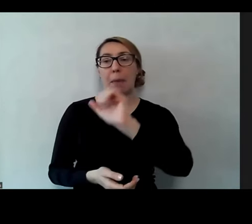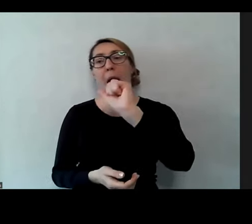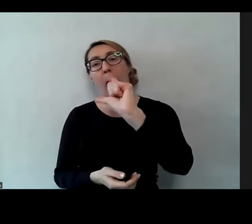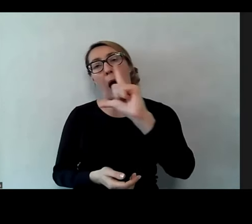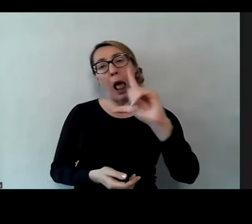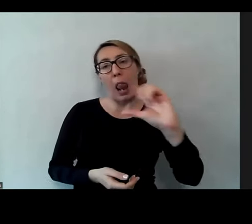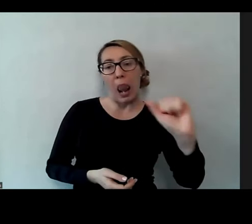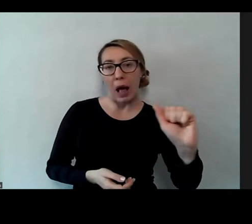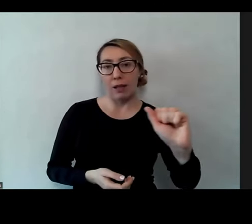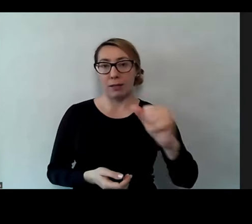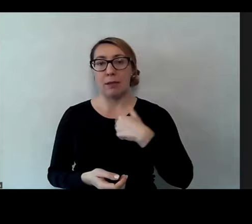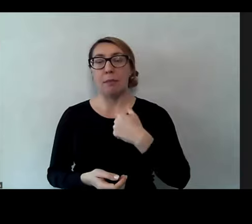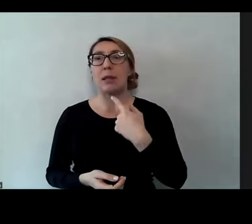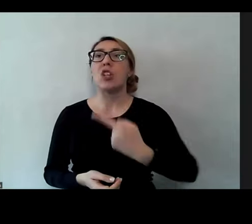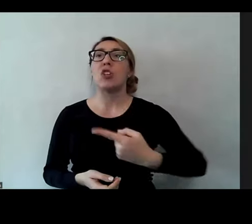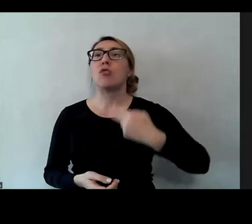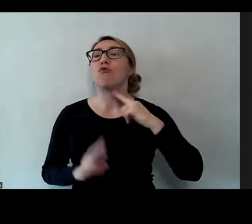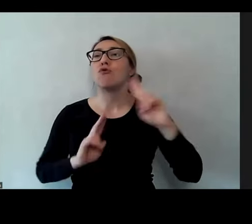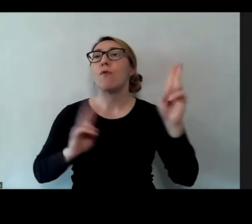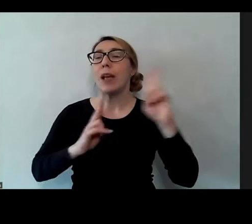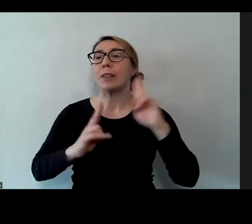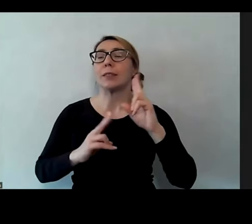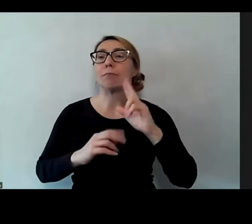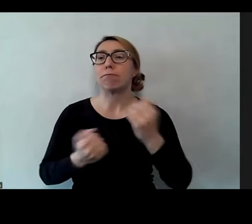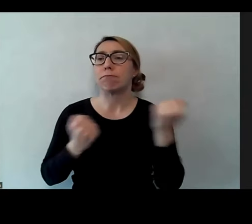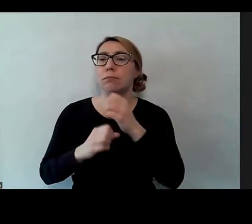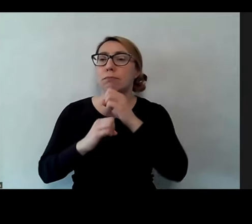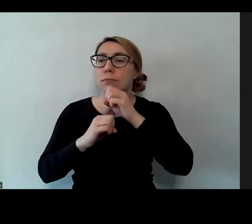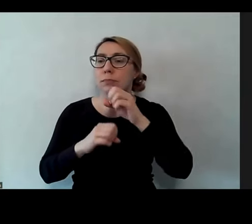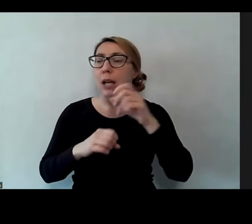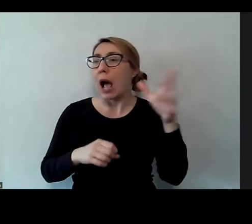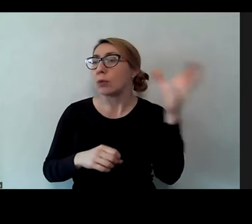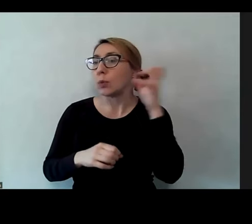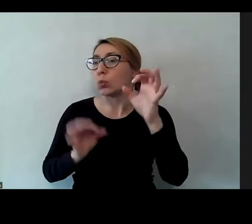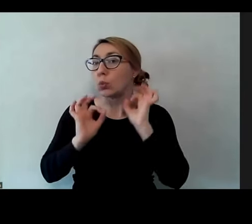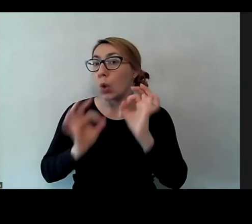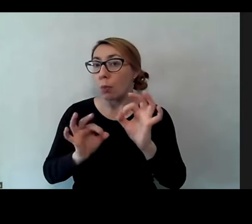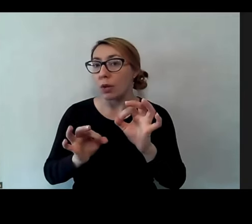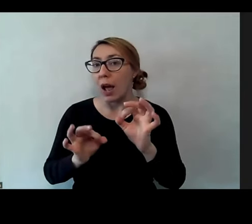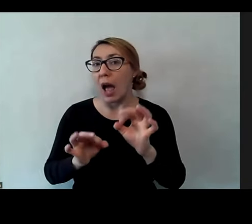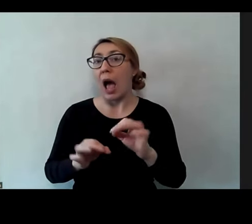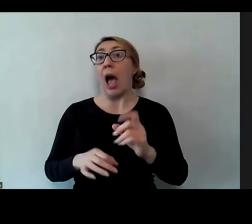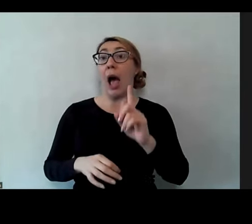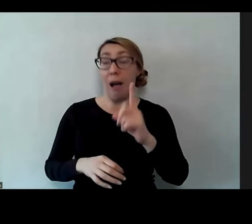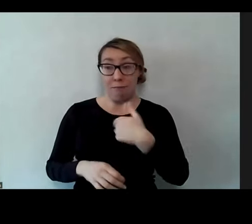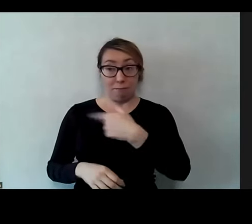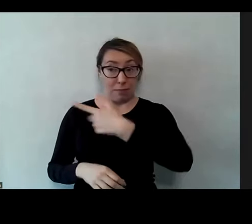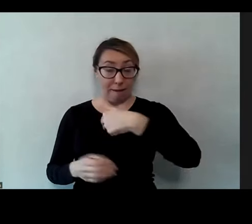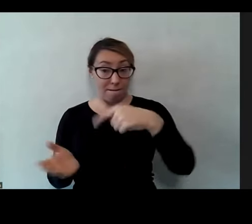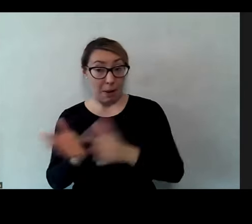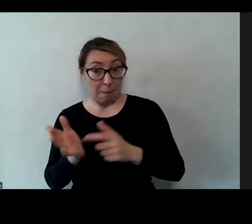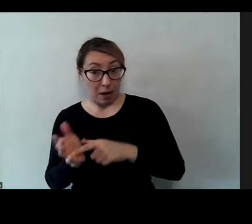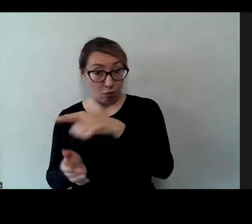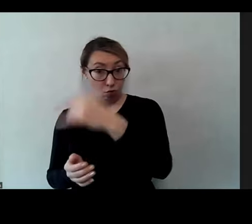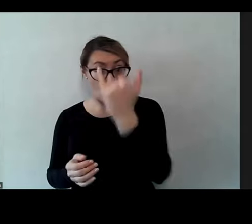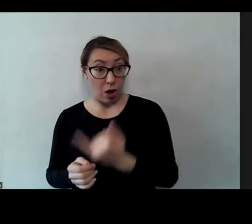Podkreślamy ten dźwięk, żeby on był taki mocno słyszalny i jednocześnie oczekujemy, że dziecko